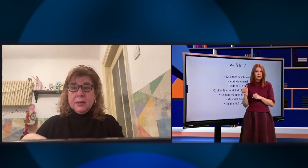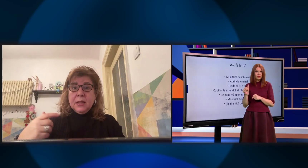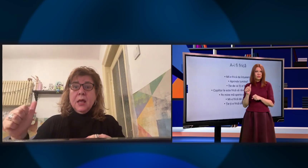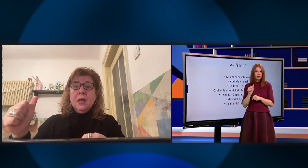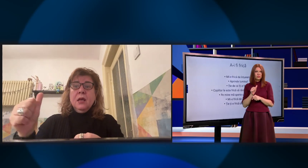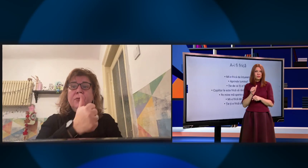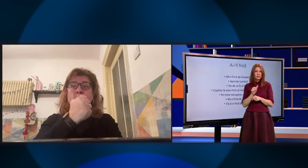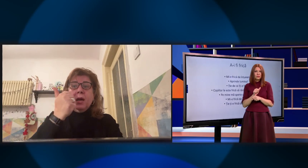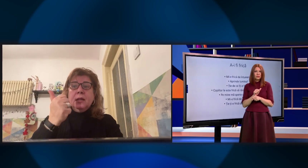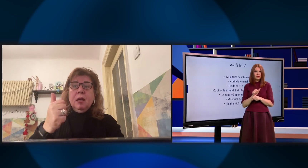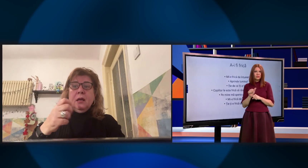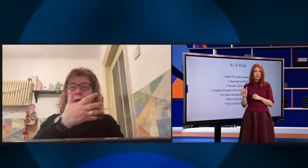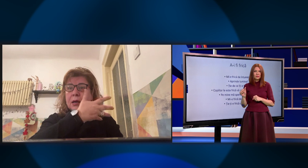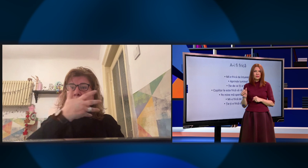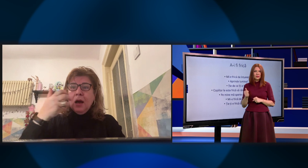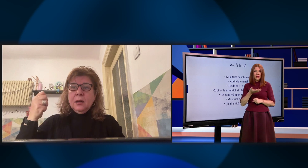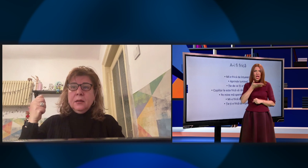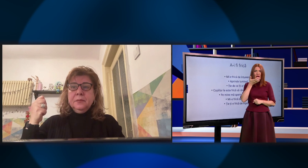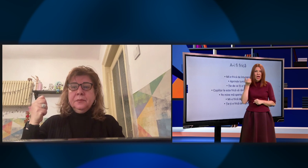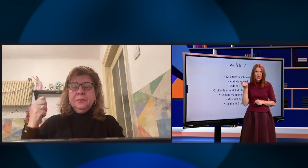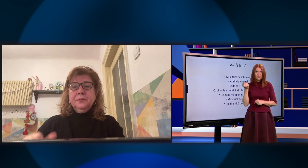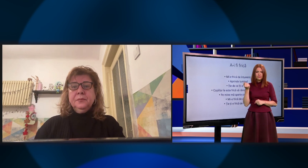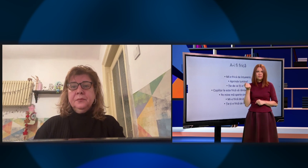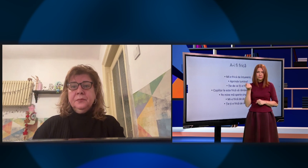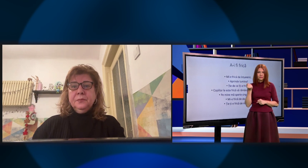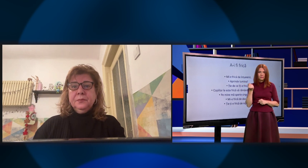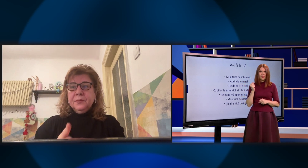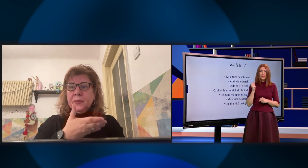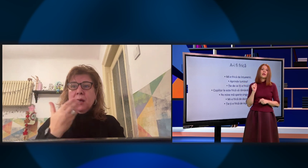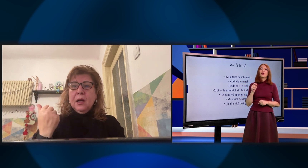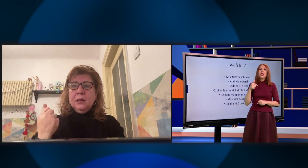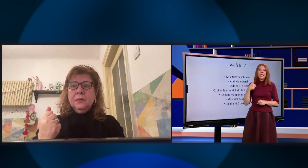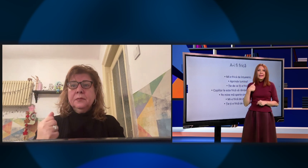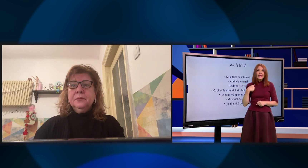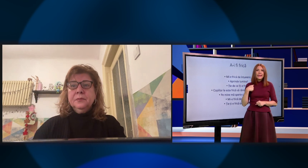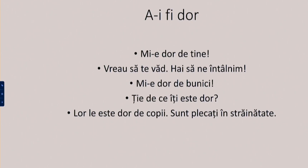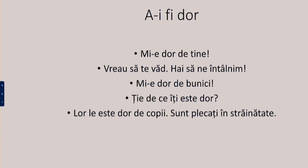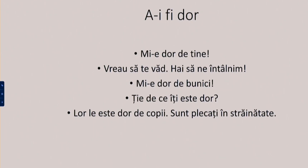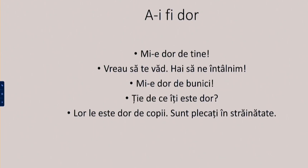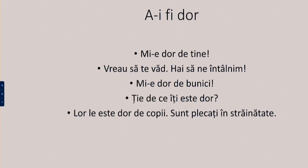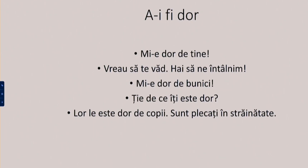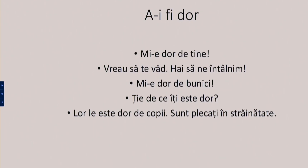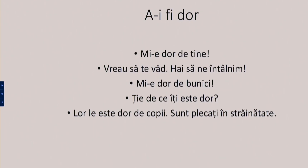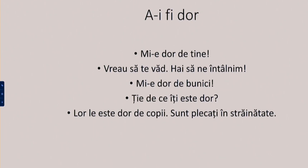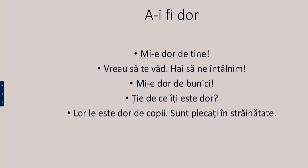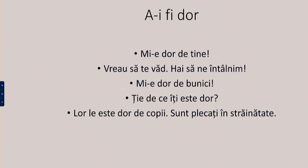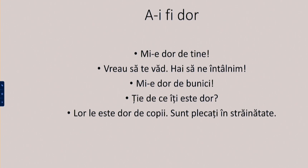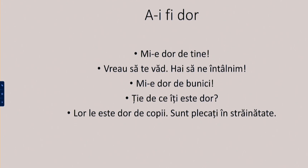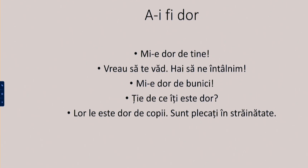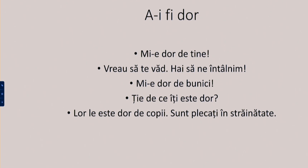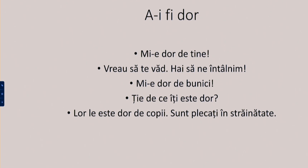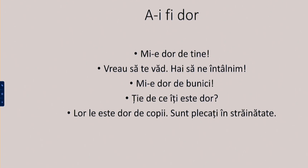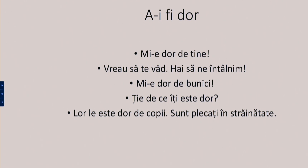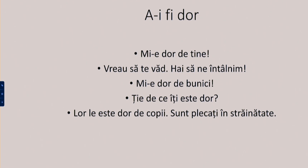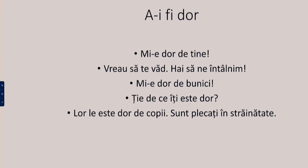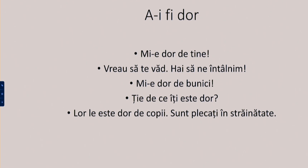Este foarte cald. Cald. Și acum repetăm. Te